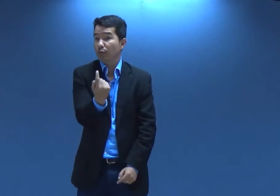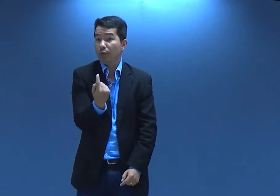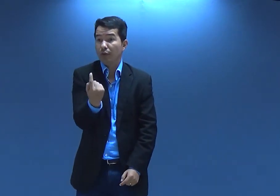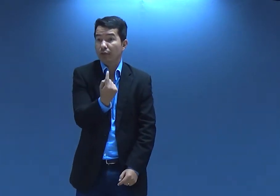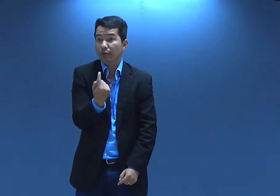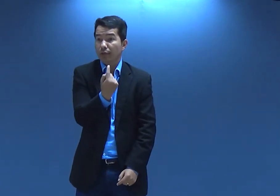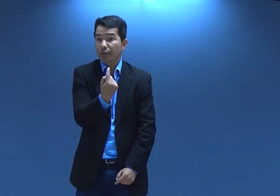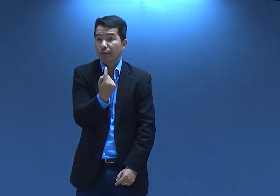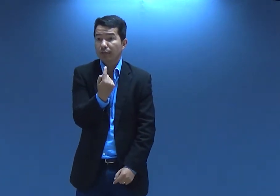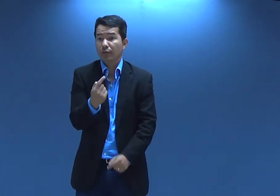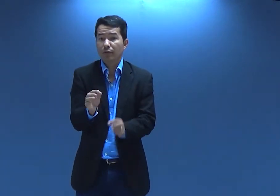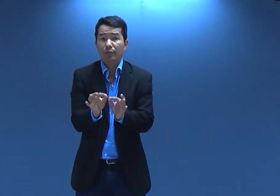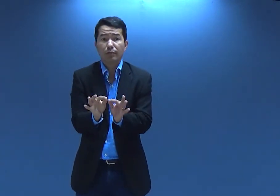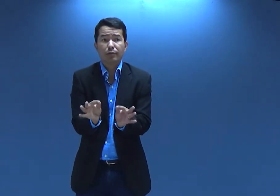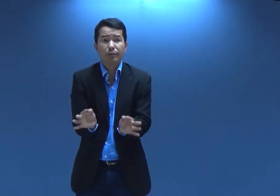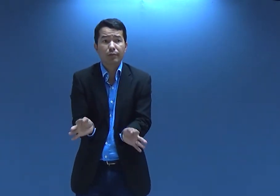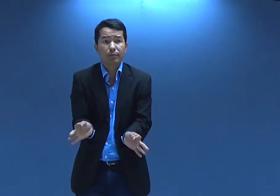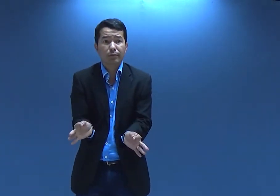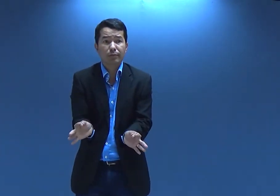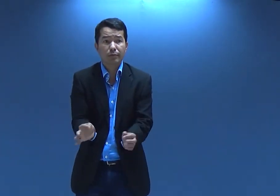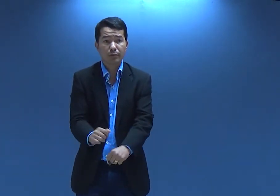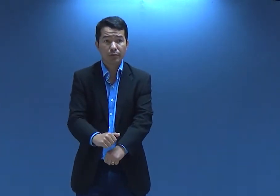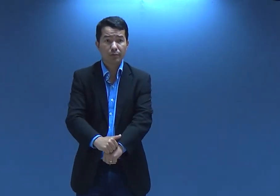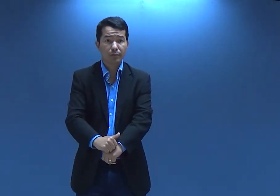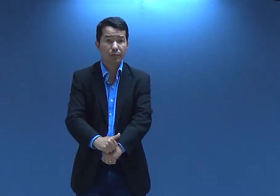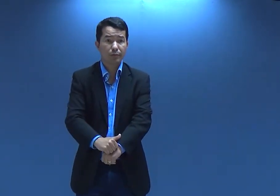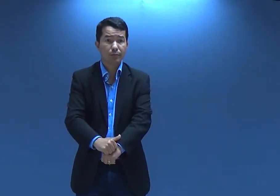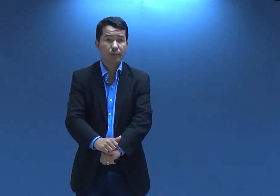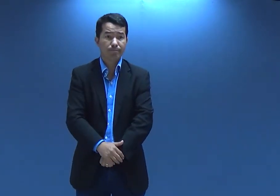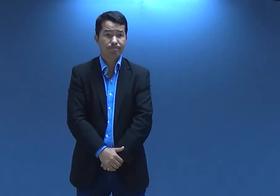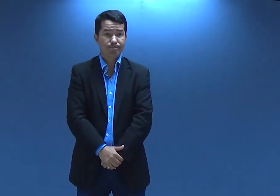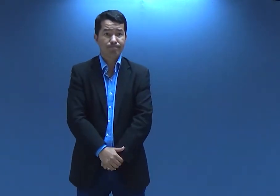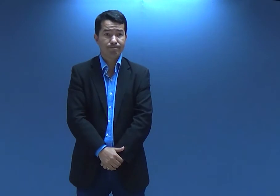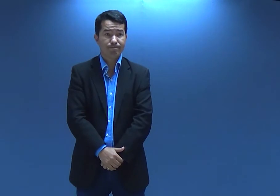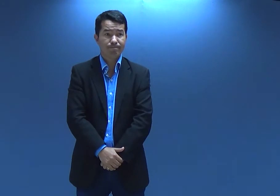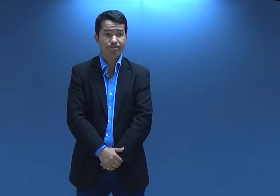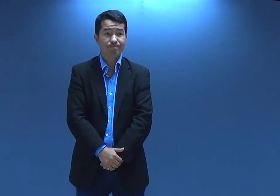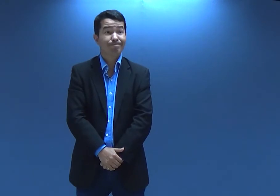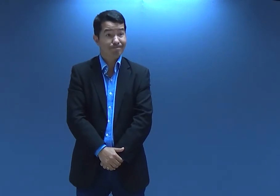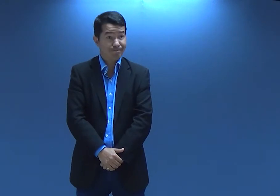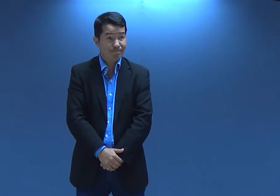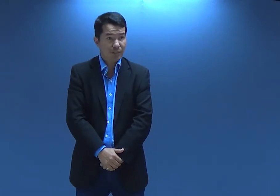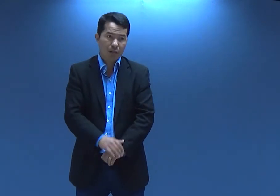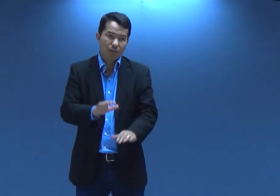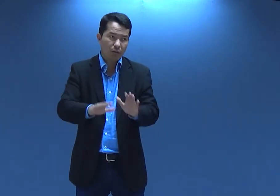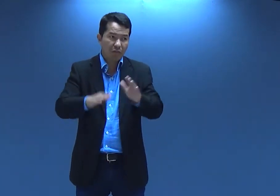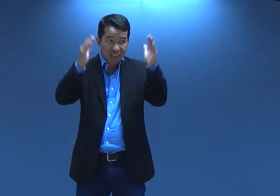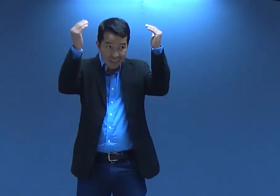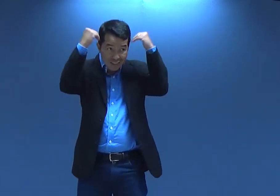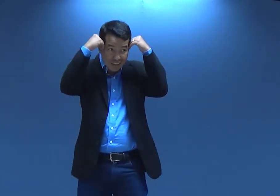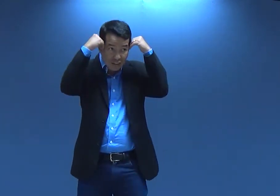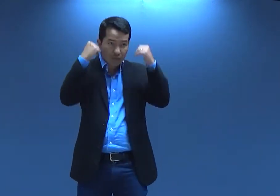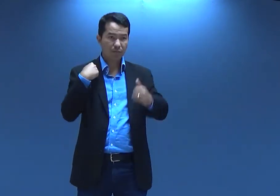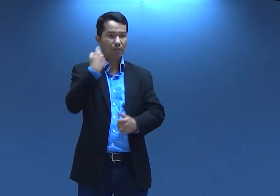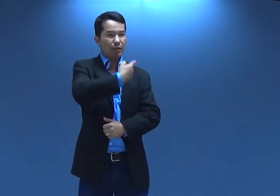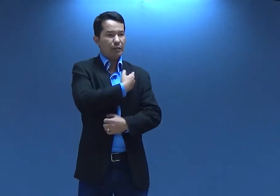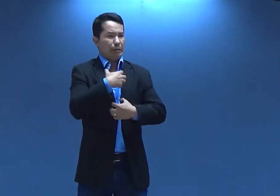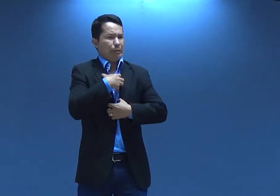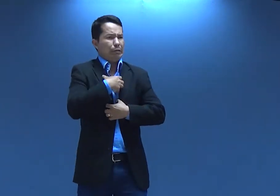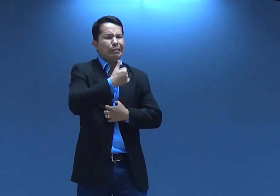sozinha. Como é que ia fazer? Tão humilde, pobre, né? Talvez a